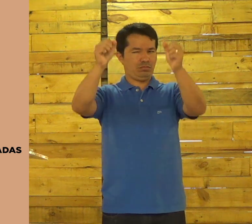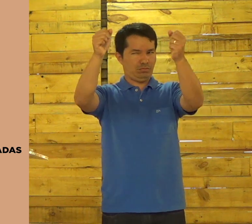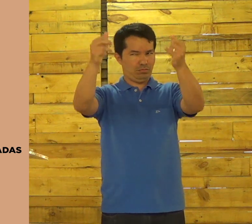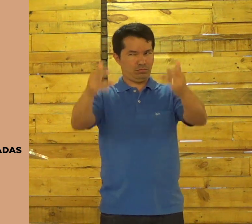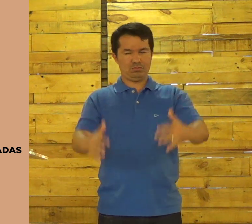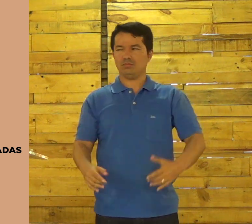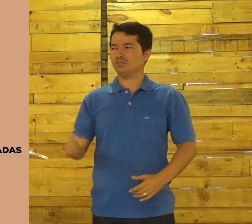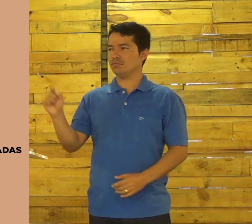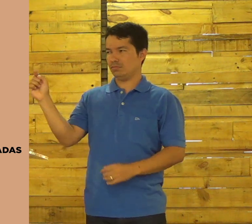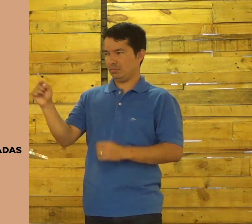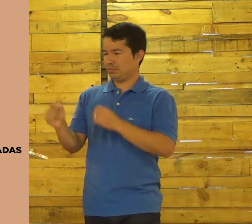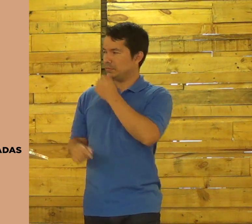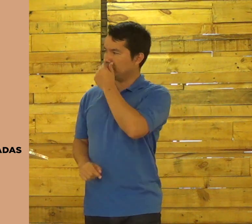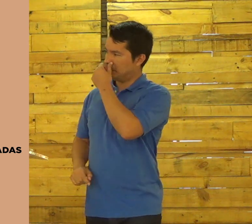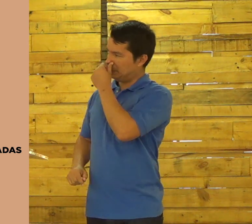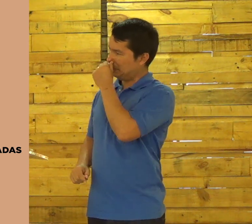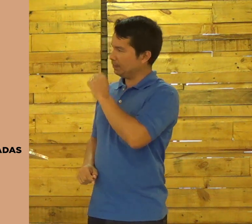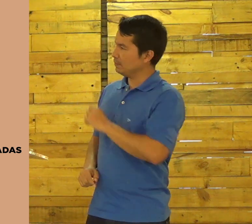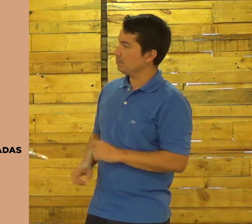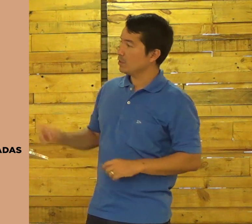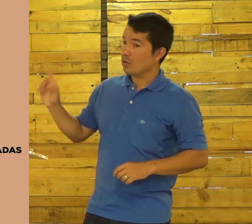Como que eu sei? Vou me explicar. Pode passar.